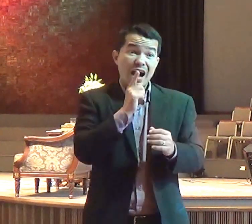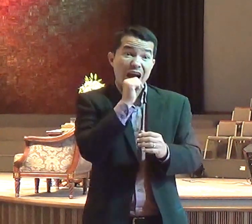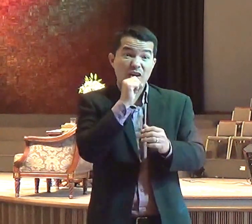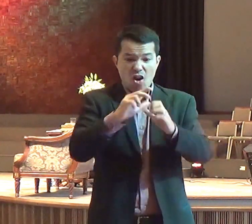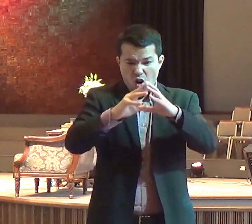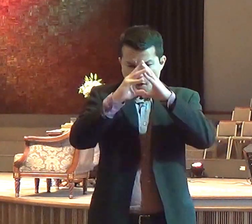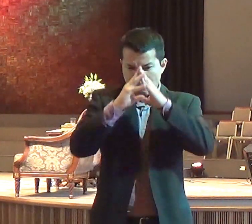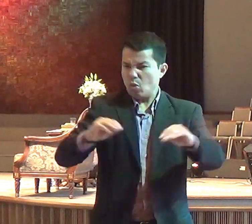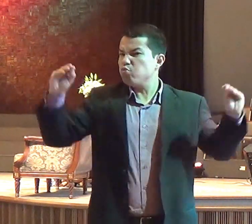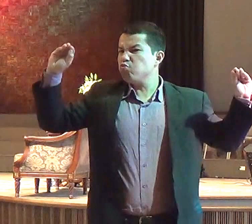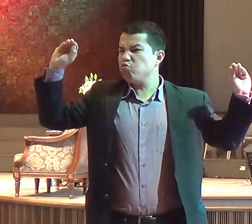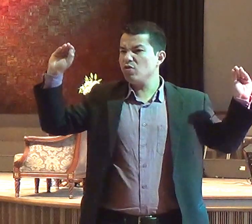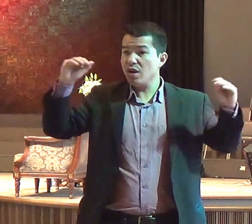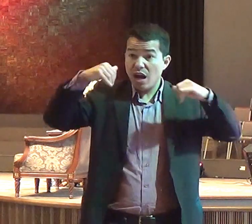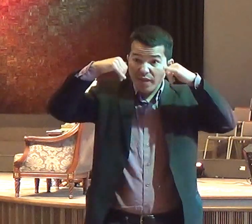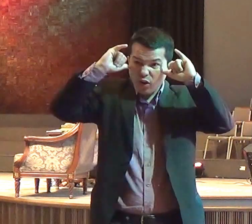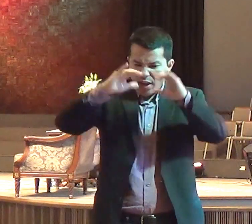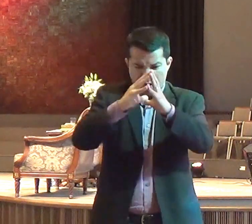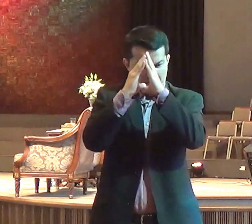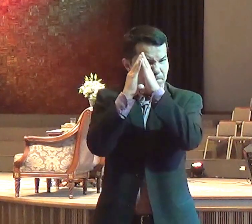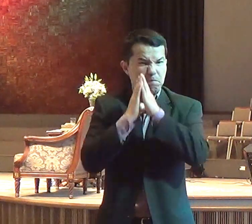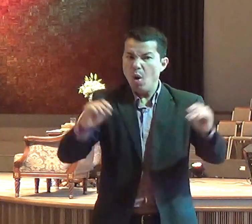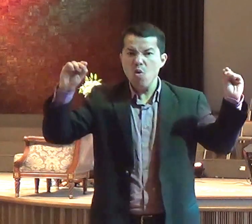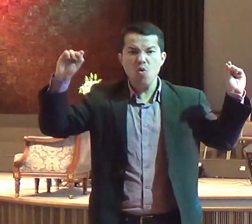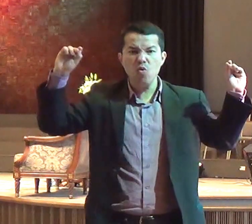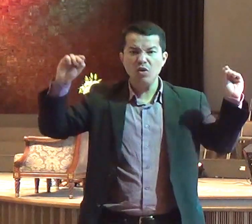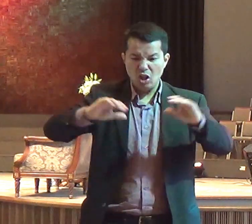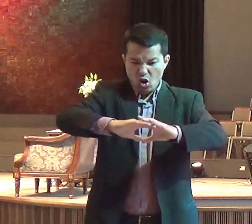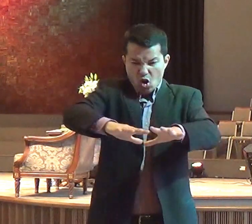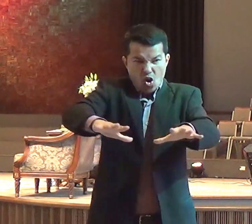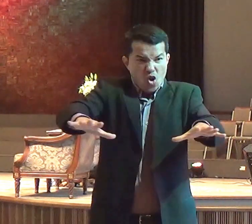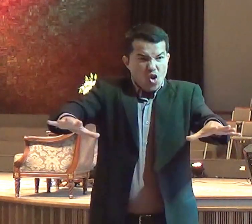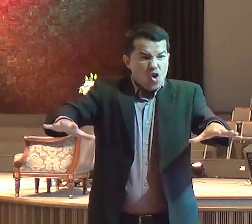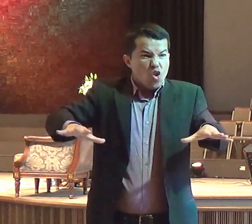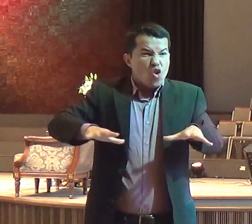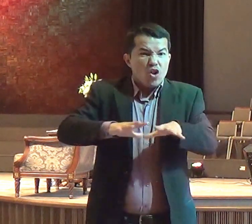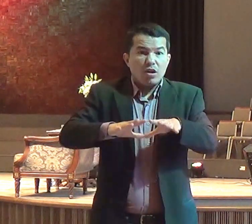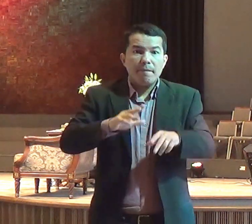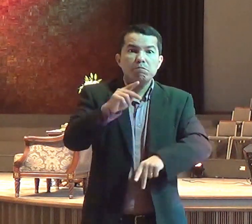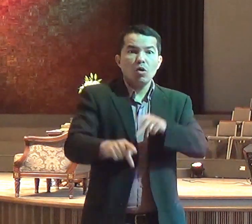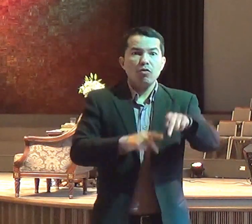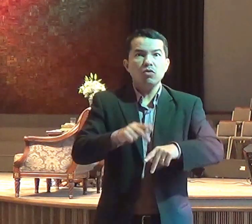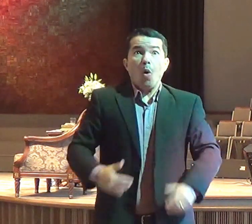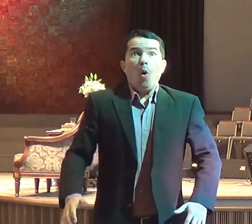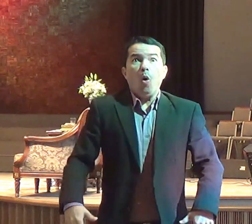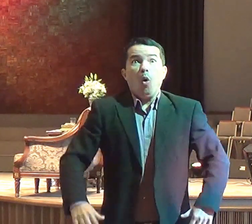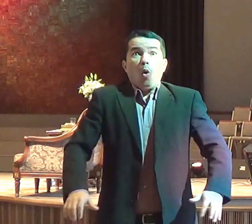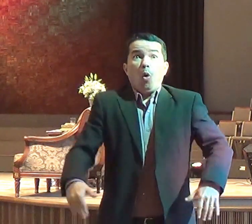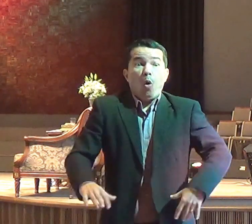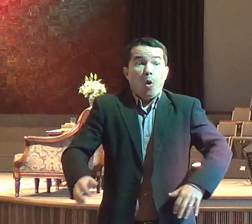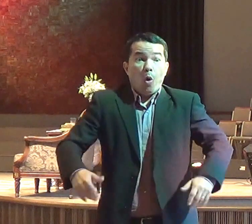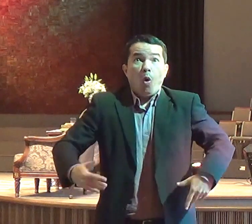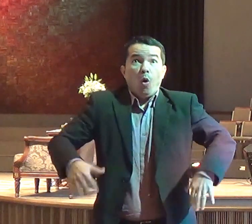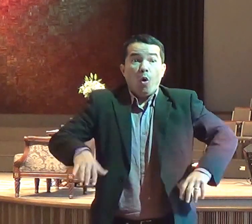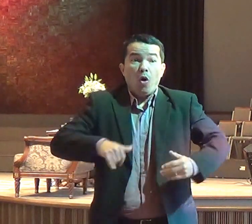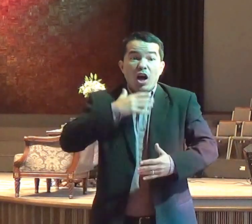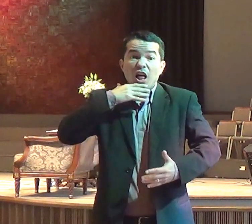a água na valeta. E quando o povo viu isso, todos caíram prostrados e gritaram,